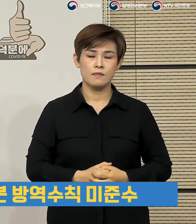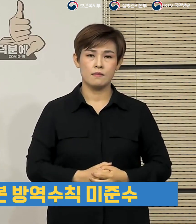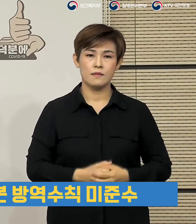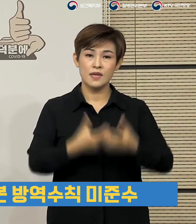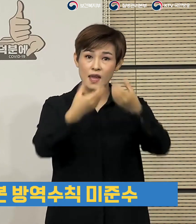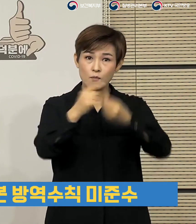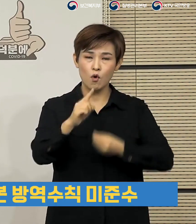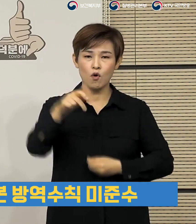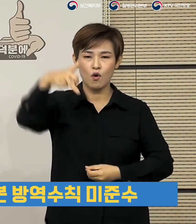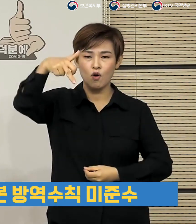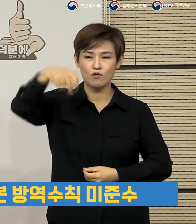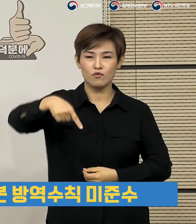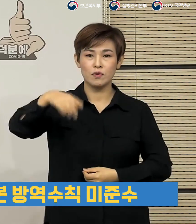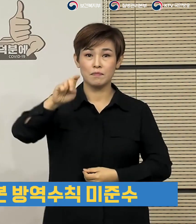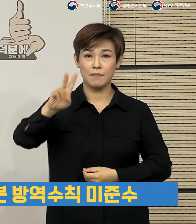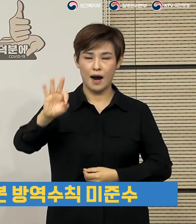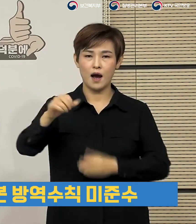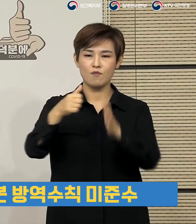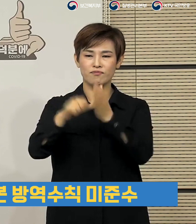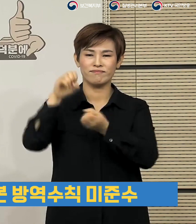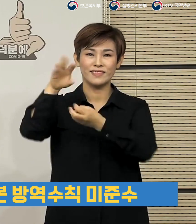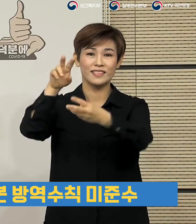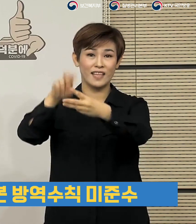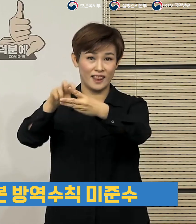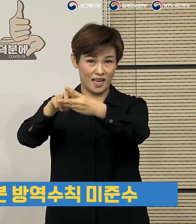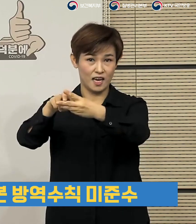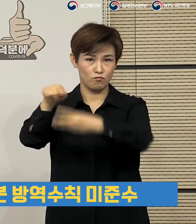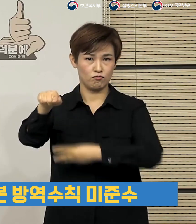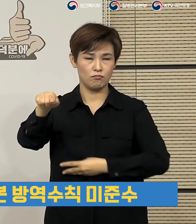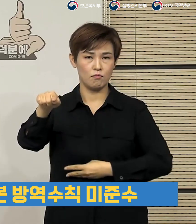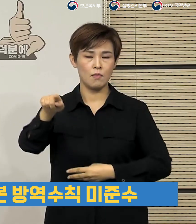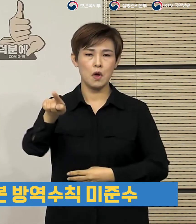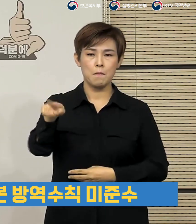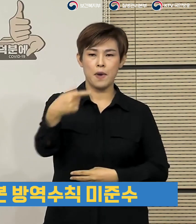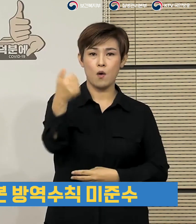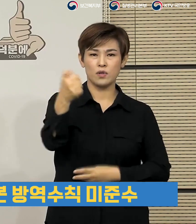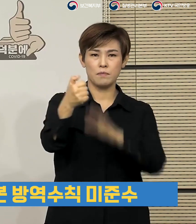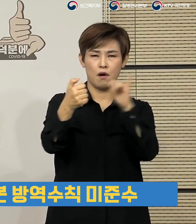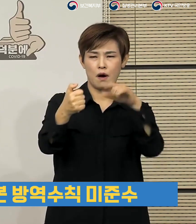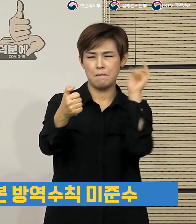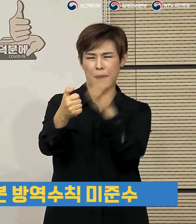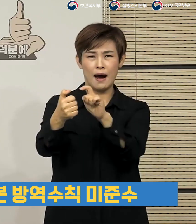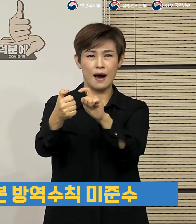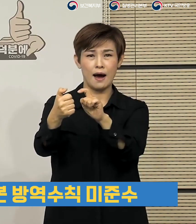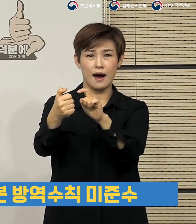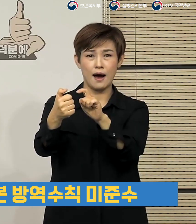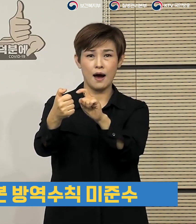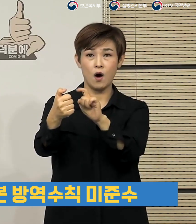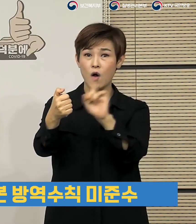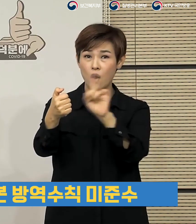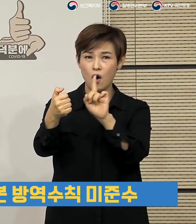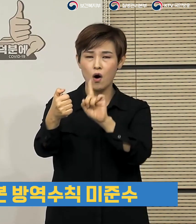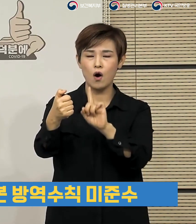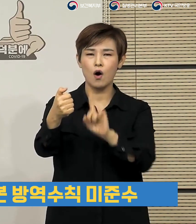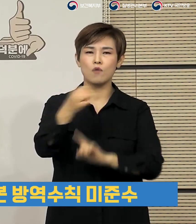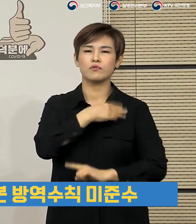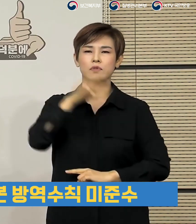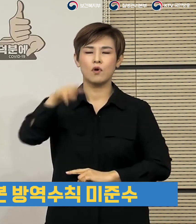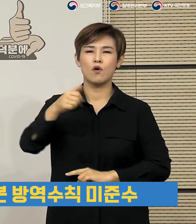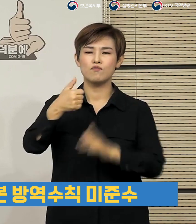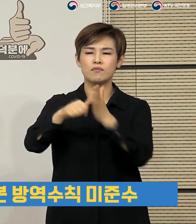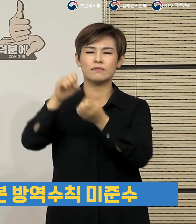사례로 쿠팡 물류센터가 있습니다. 150여 명의 확진자가 발생한 부천